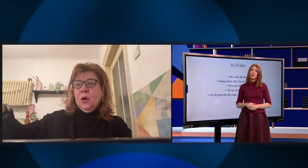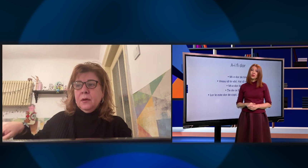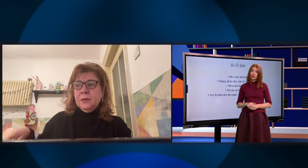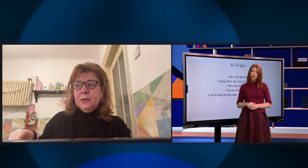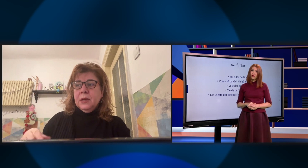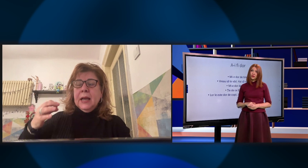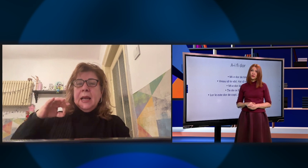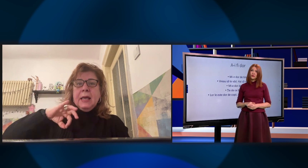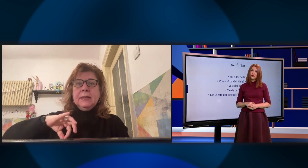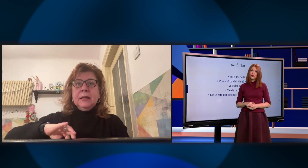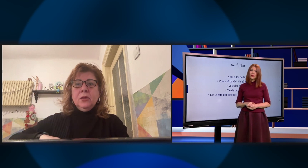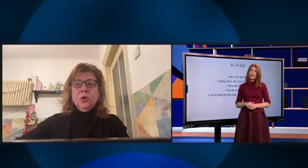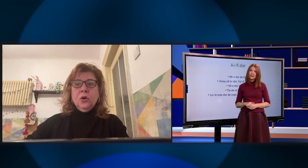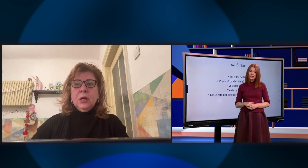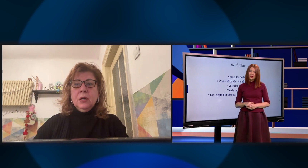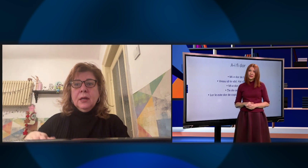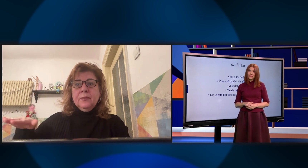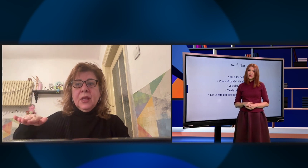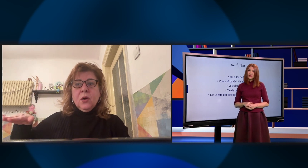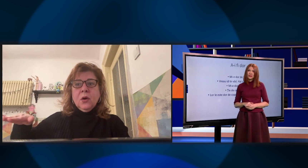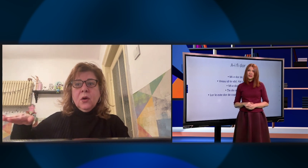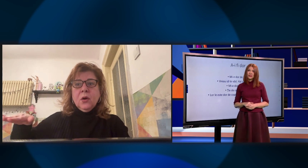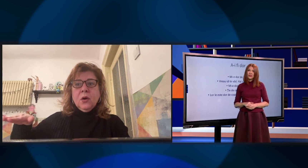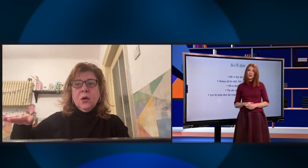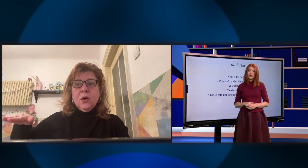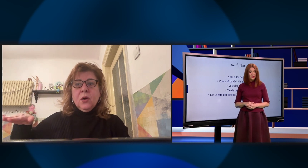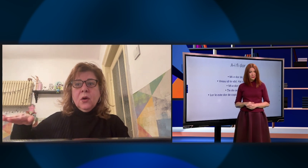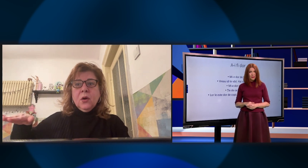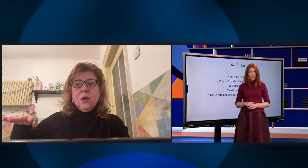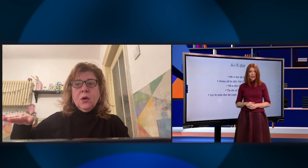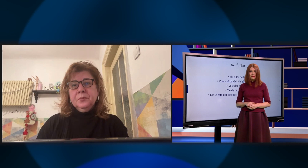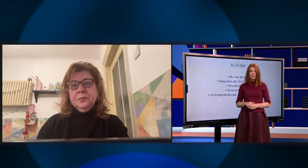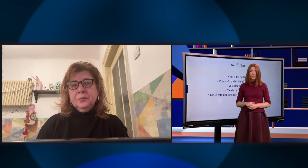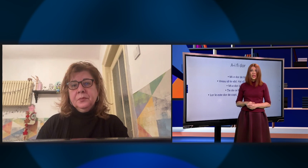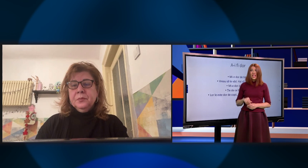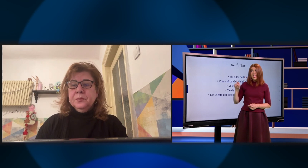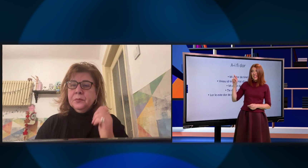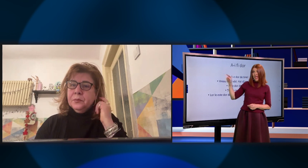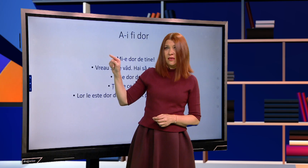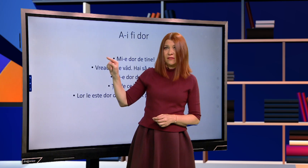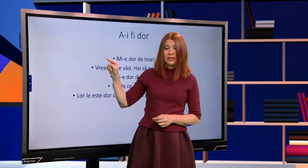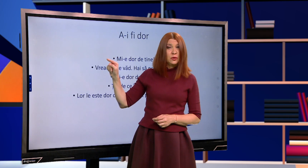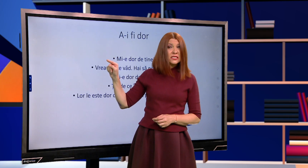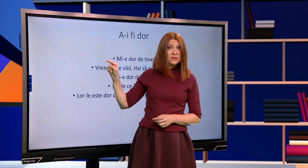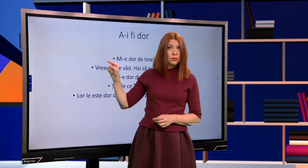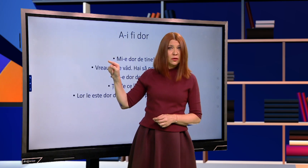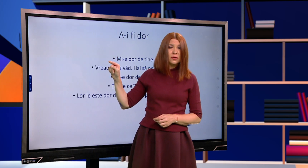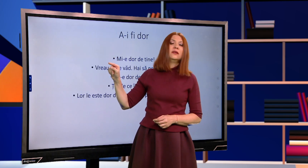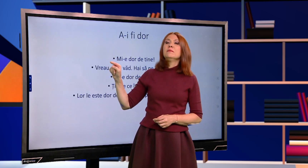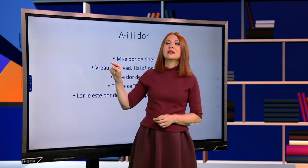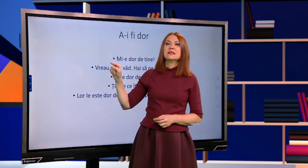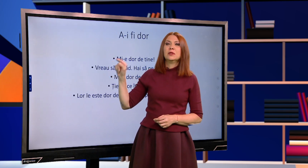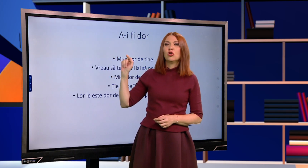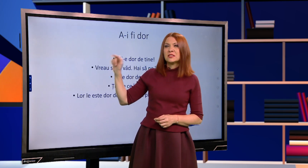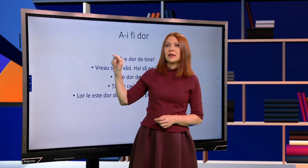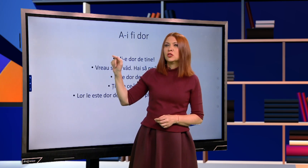L-or le este dor de copii. Bine. Ei, va trebui să spun